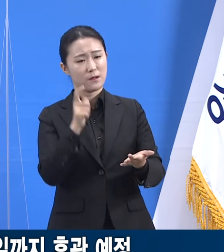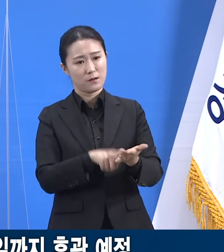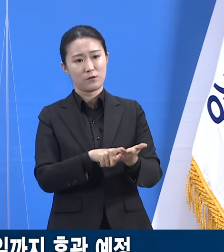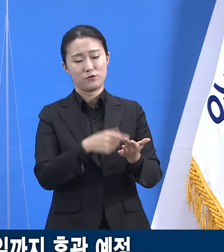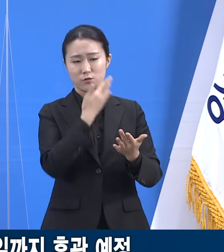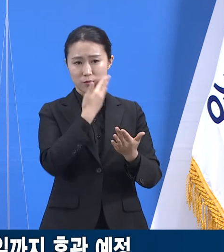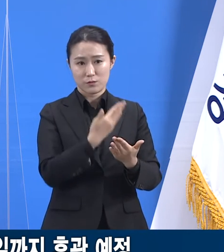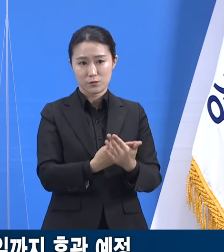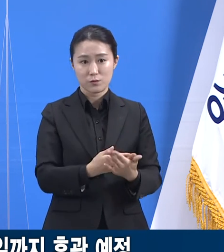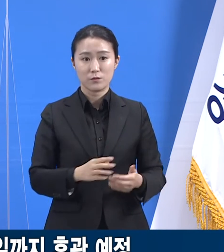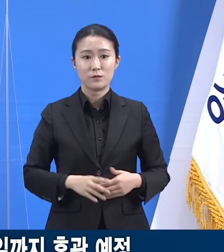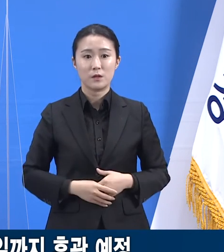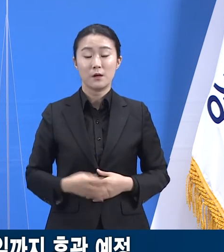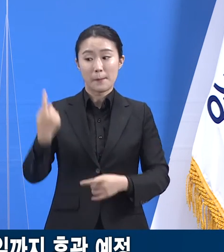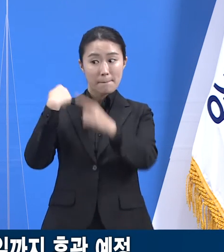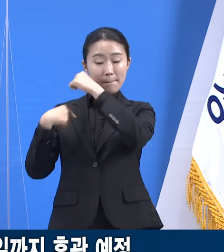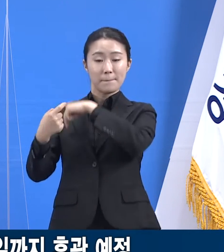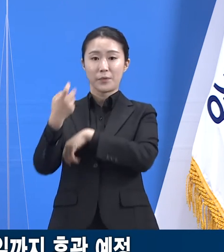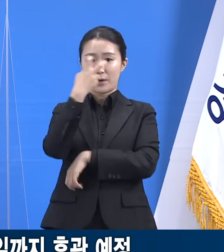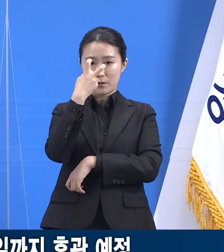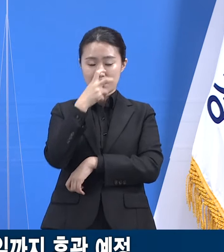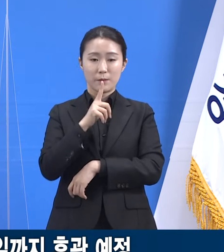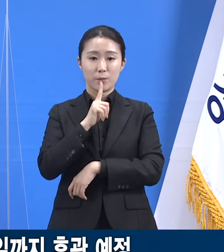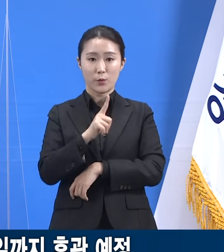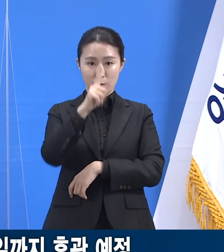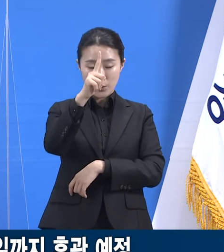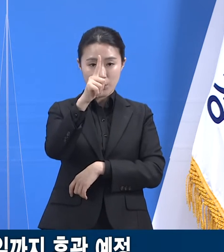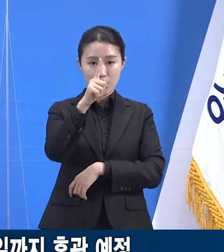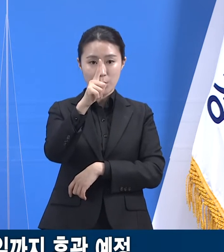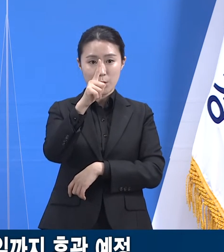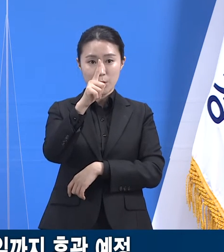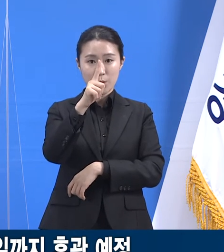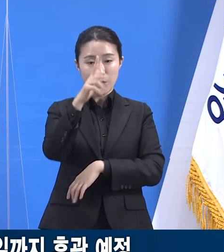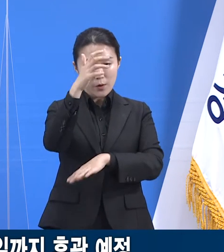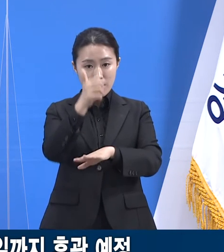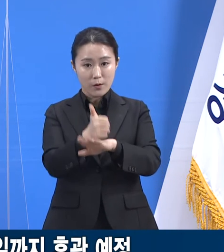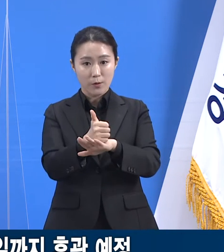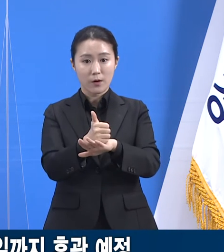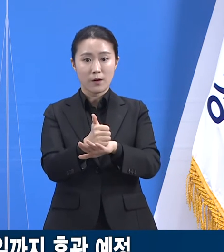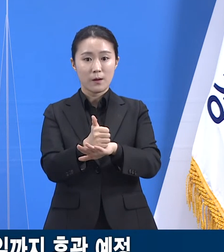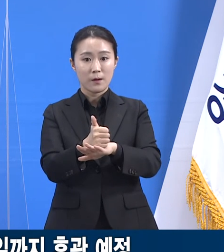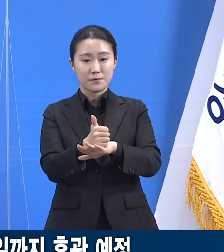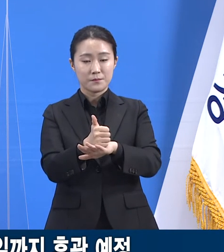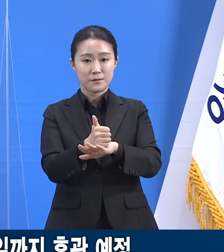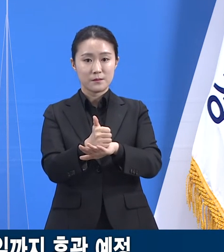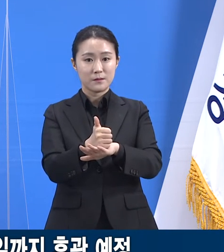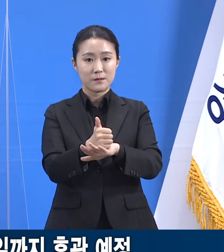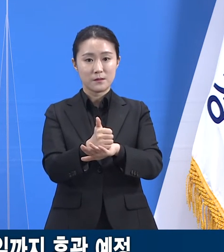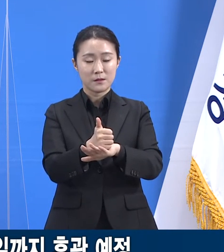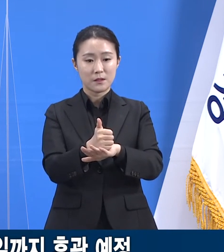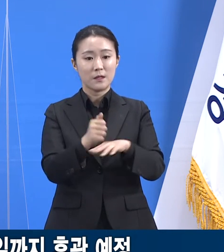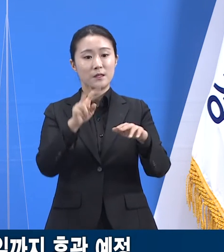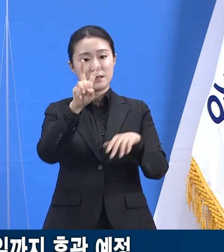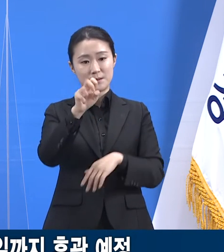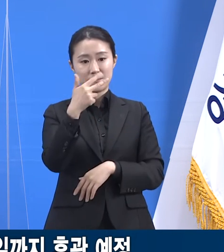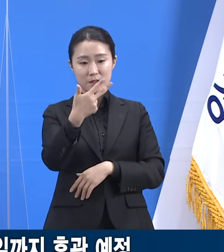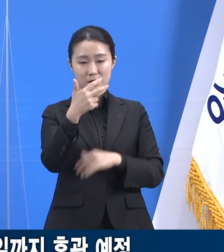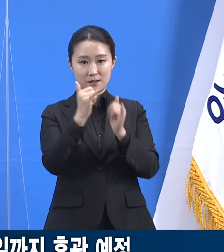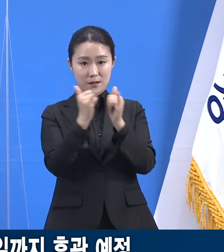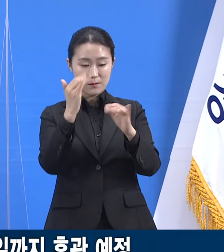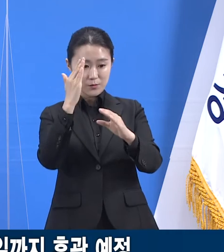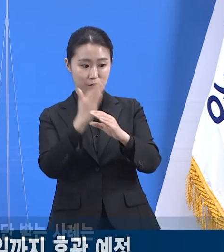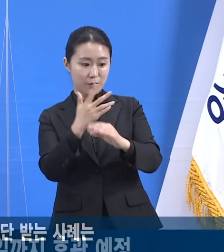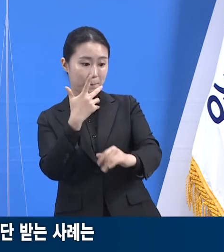보고서에 따르면 총 27명의 확진자 중 백신 접종 경력이 있는 사람은 13명으로 약 48%